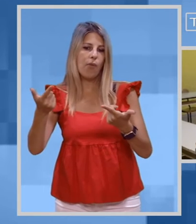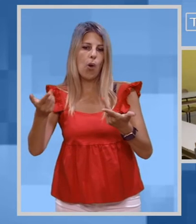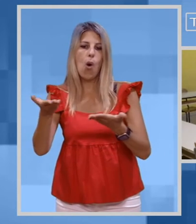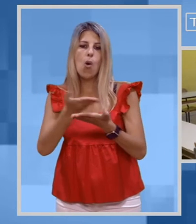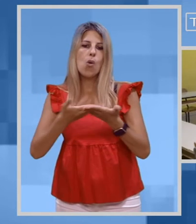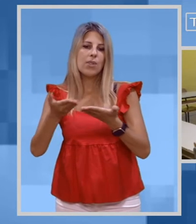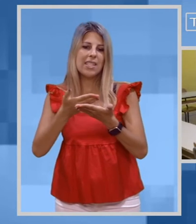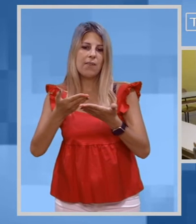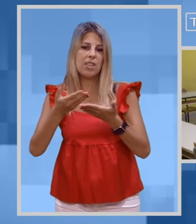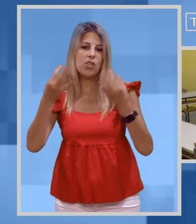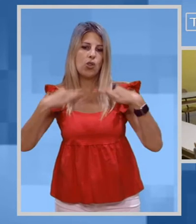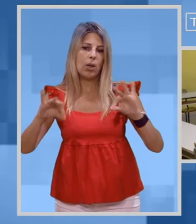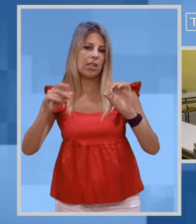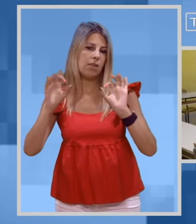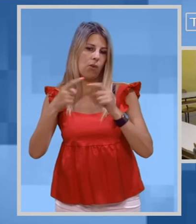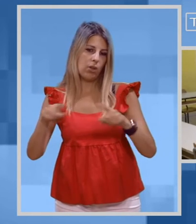educativo offerto.